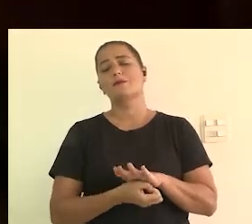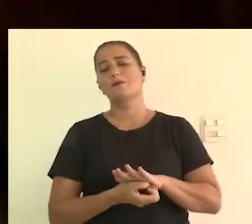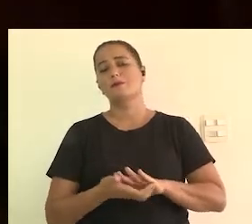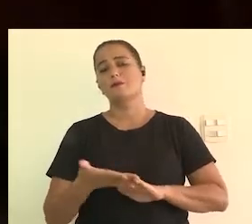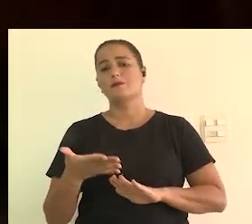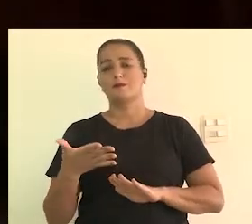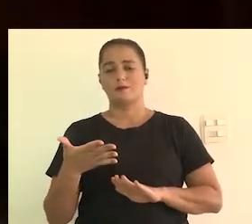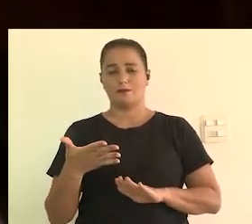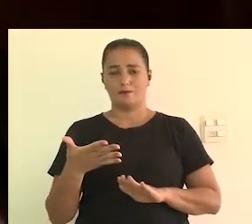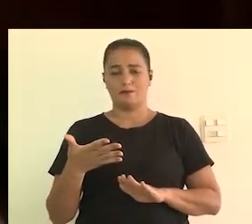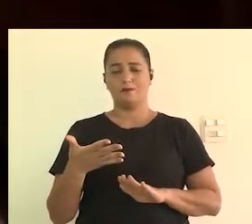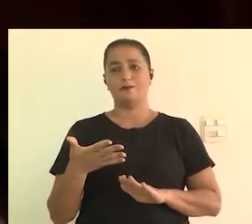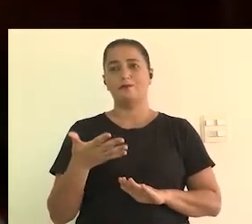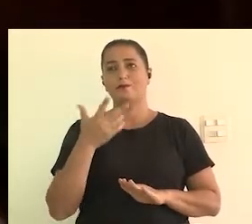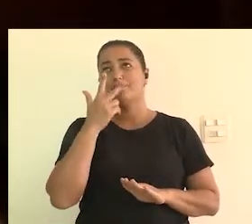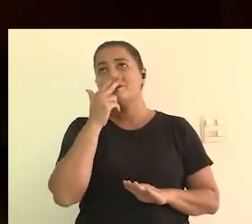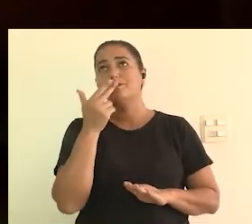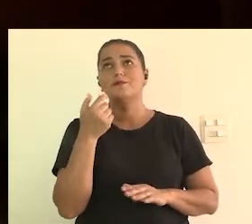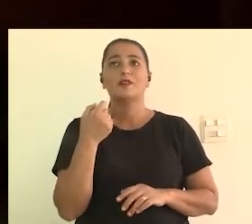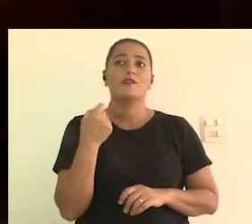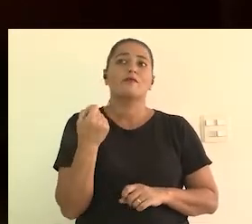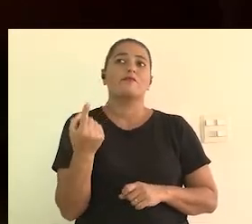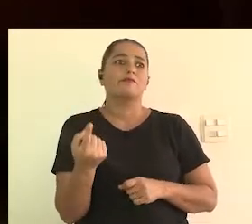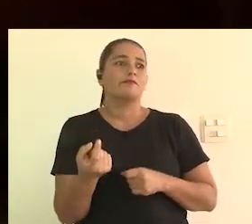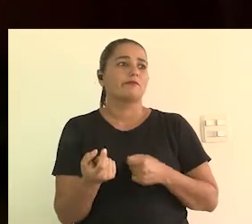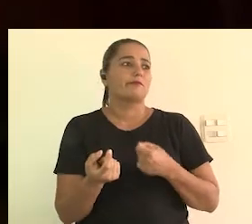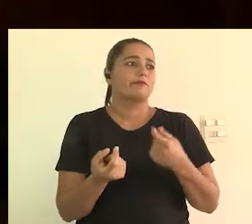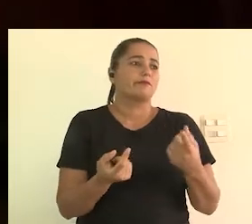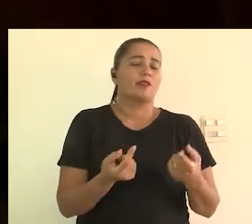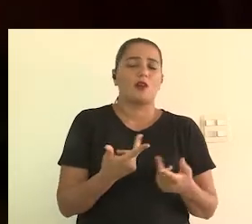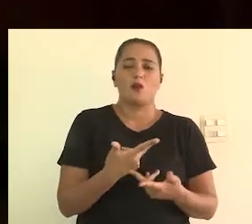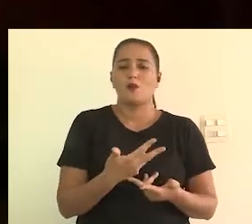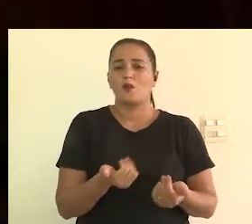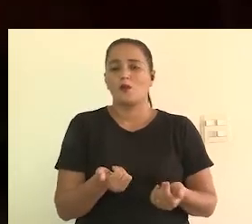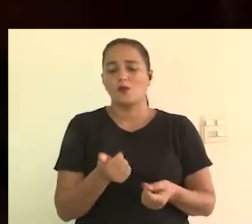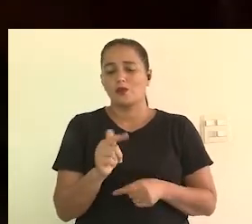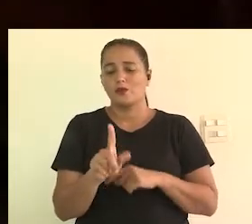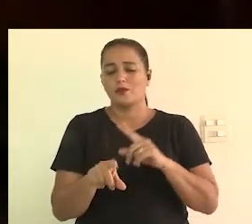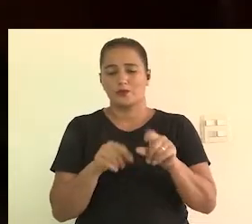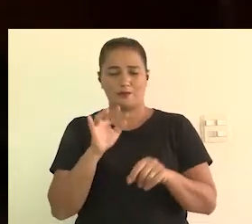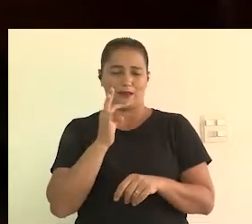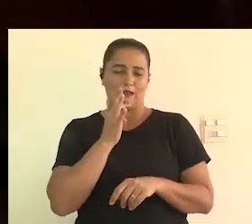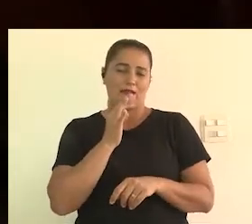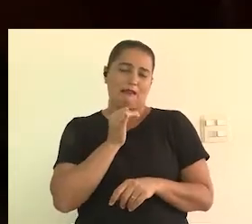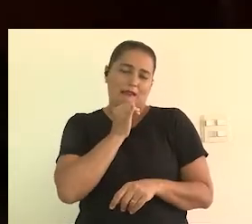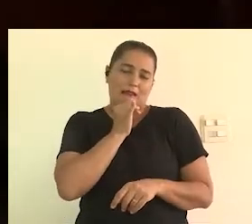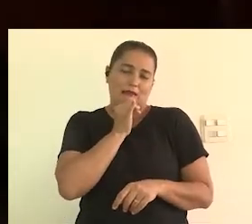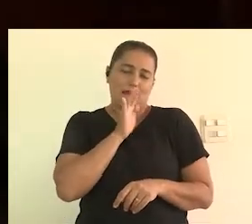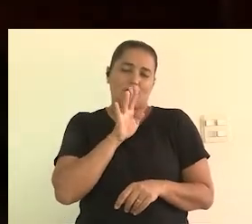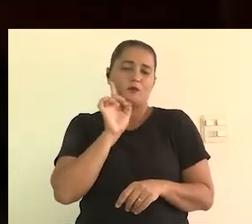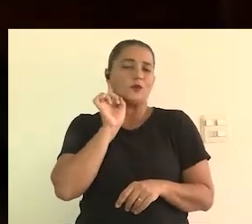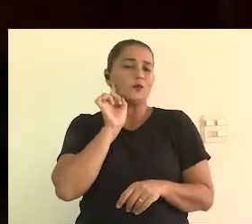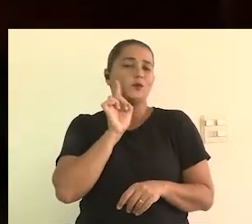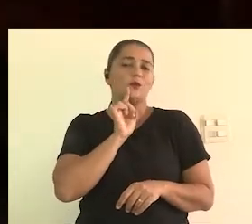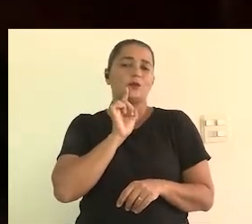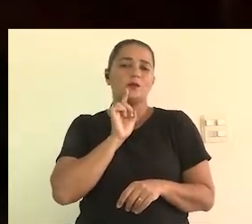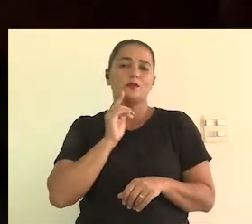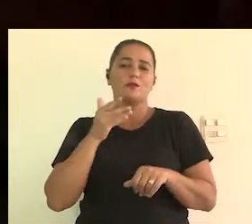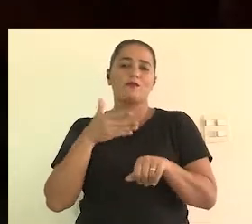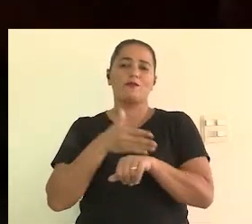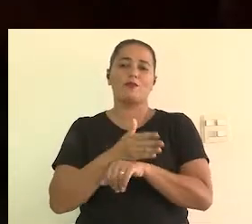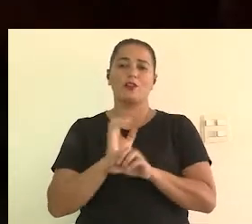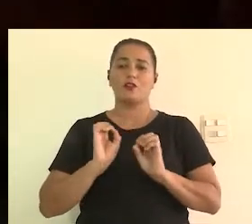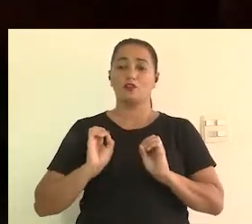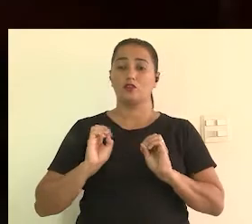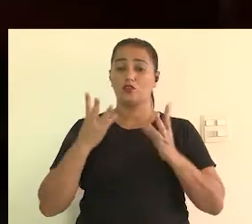o que seria acessibilidade comunicacional. E aí, muitas vezes, o evento fica com uma ou outra coisa que ele escolhe.